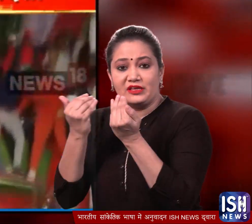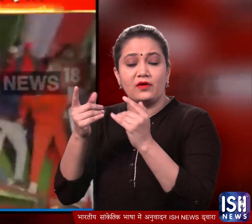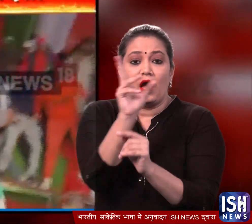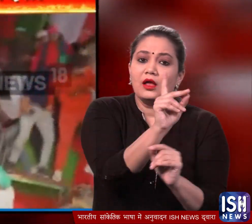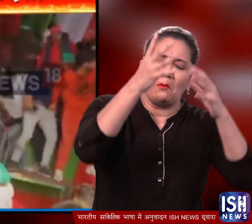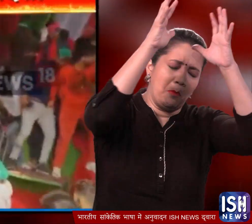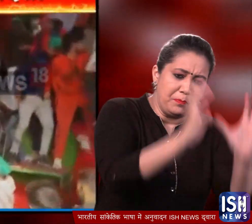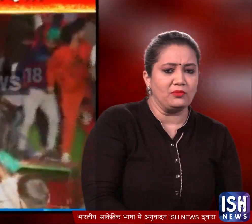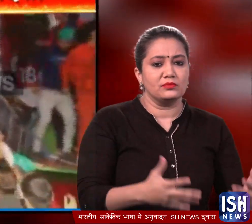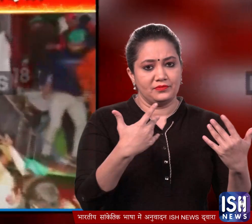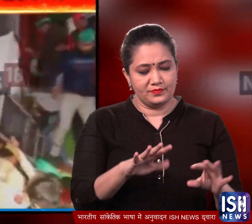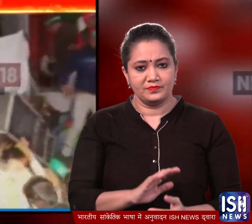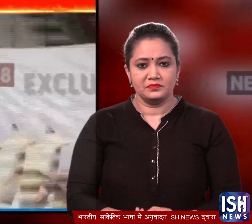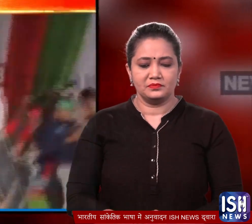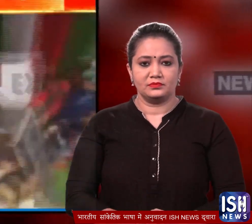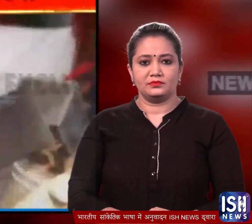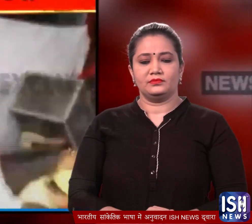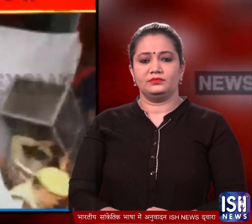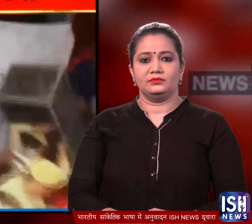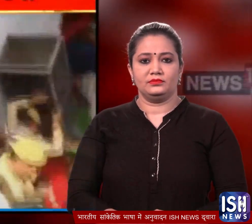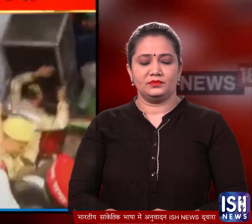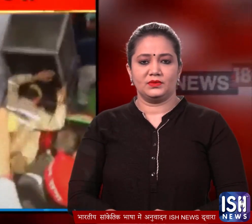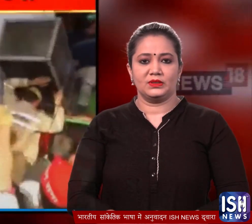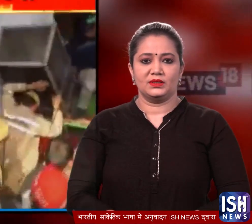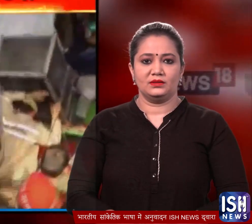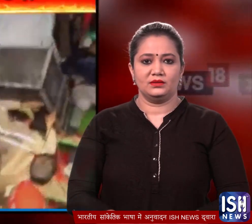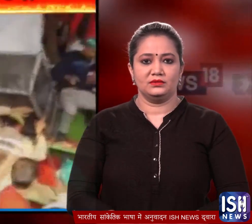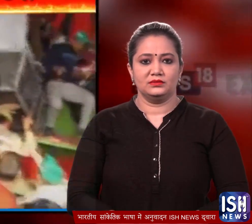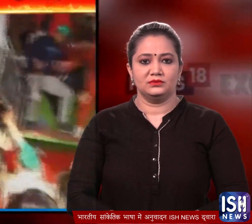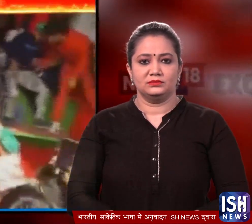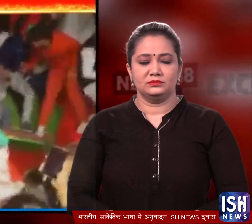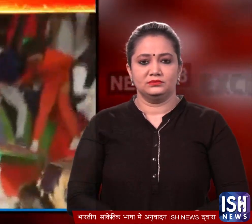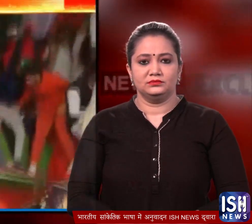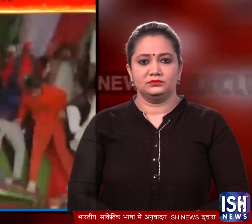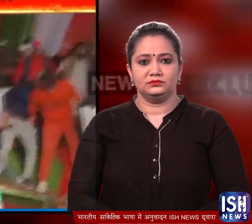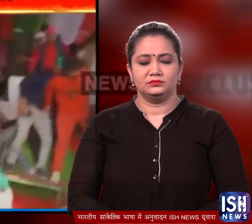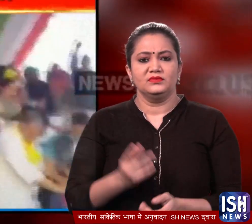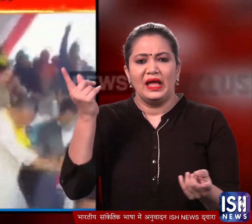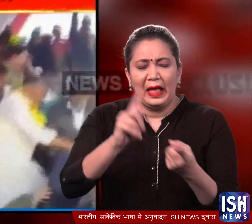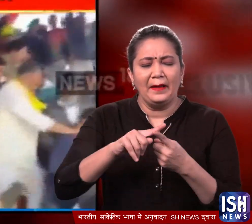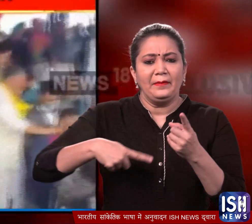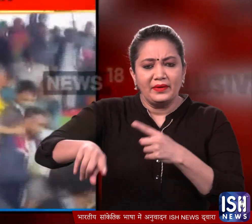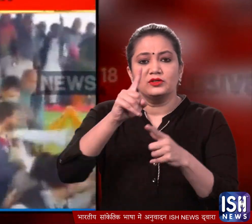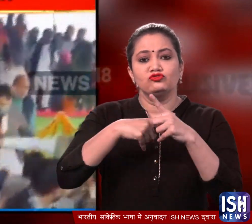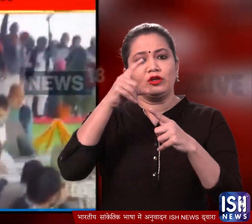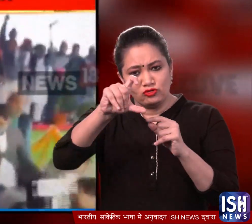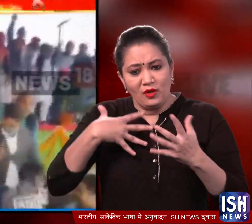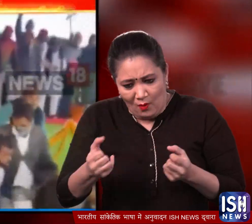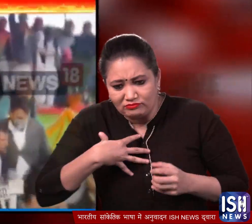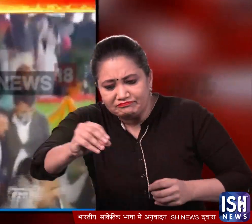लगे। इस अंगामे के बीच ही जैन चौधरी वहाँ से